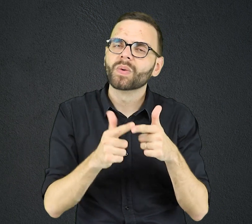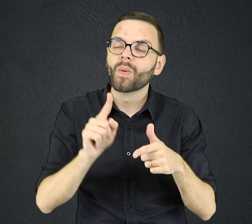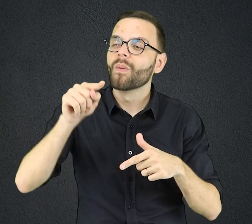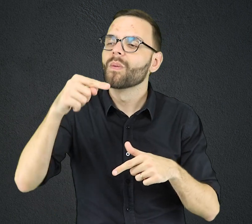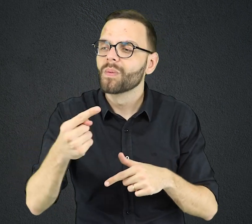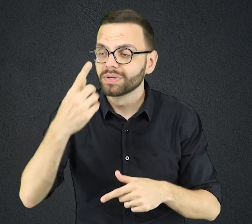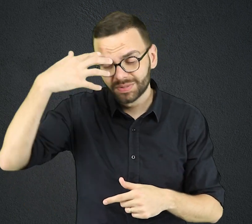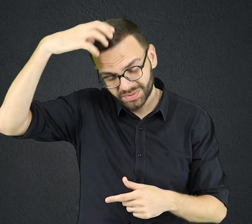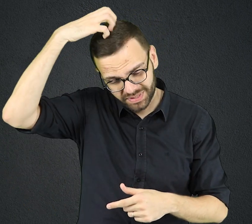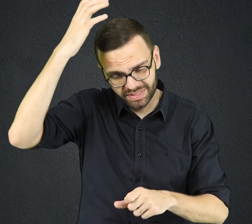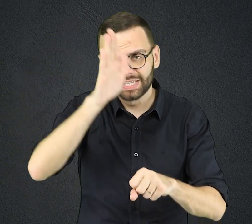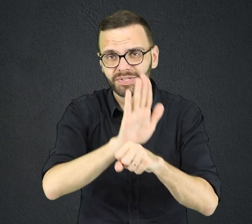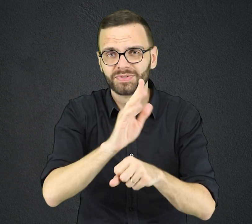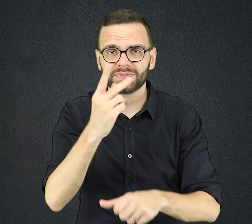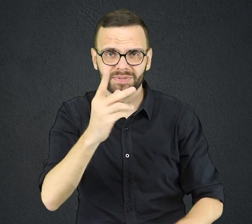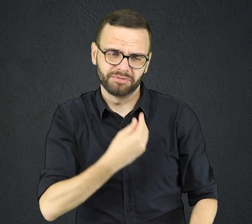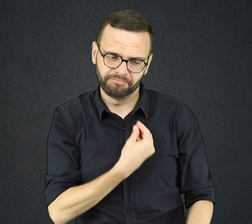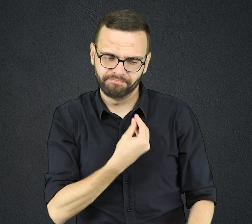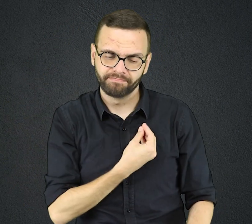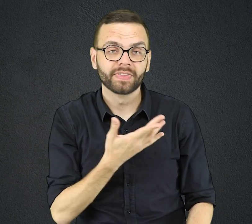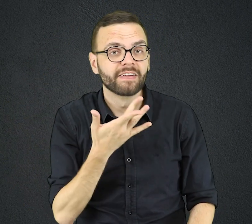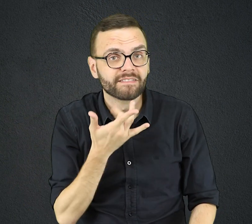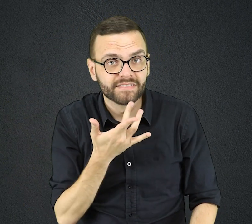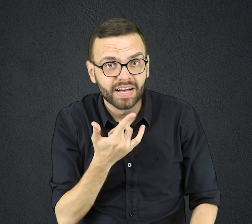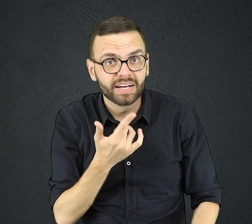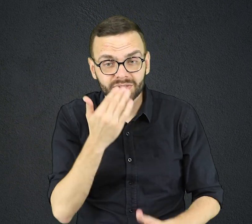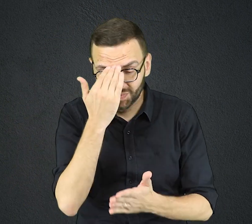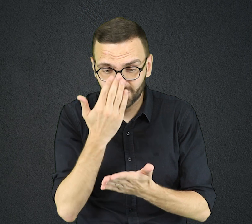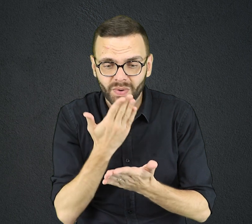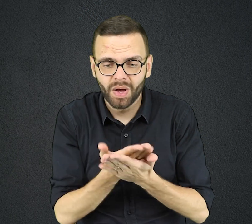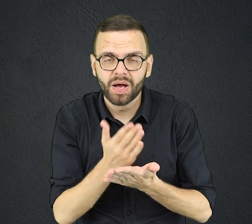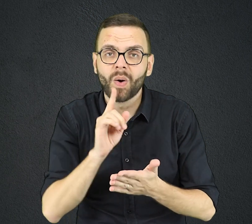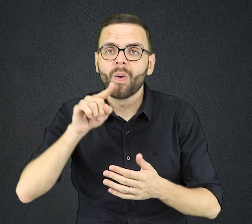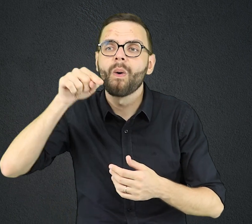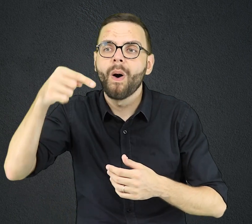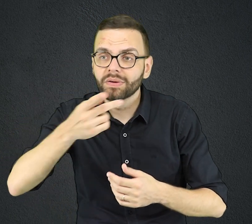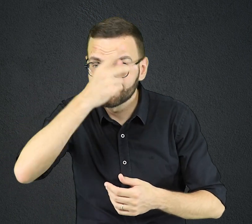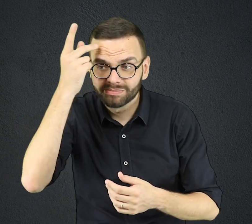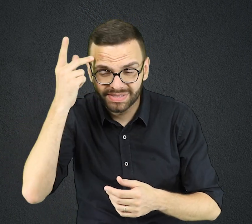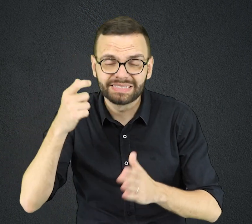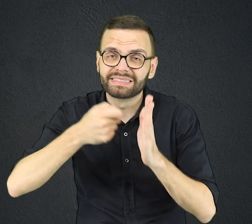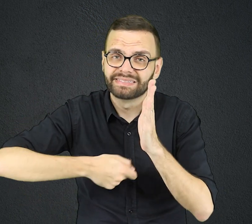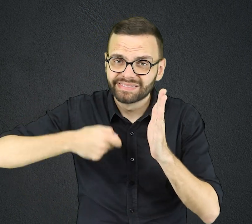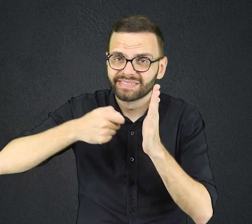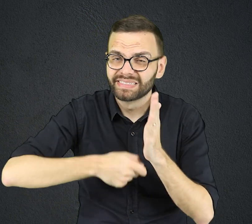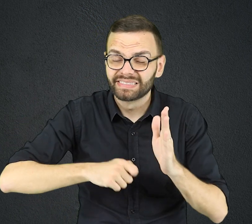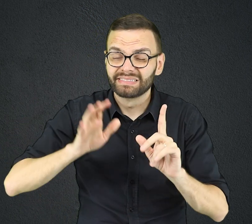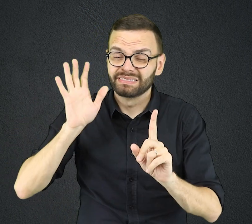sua vida. Não é fácil manter-se confiante quando outras pessoas tentam prejudicá-lo. E você está